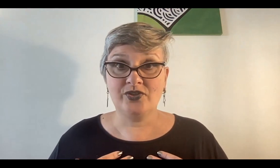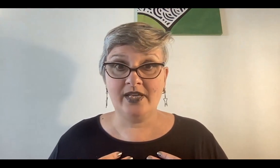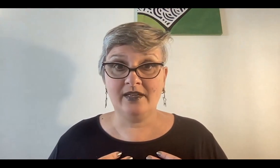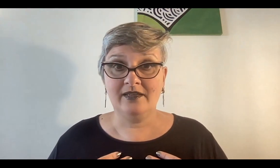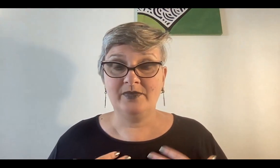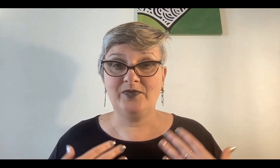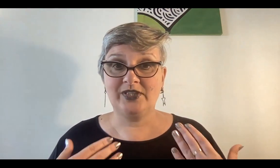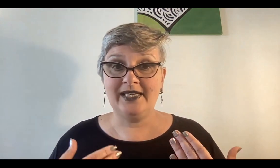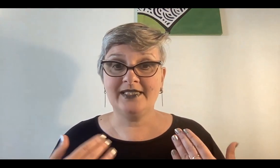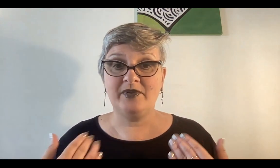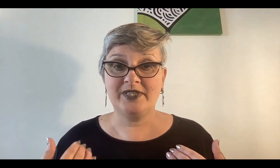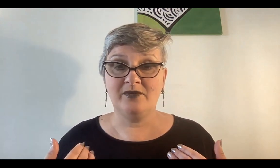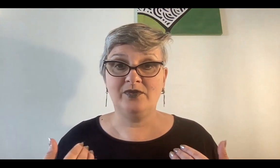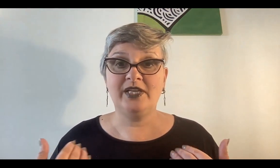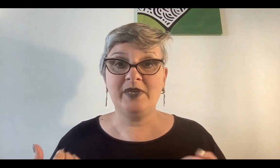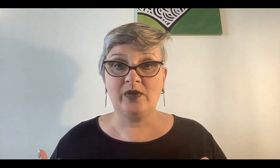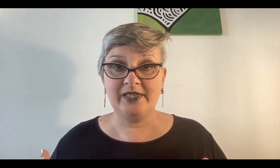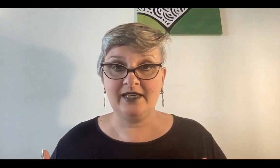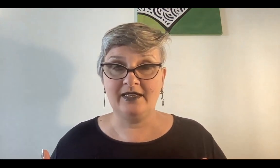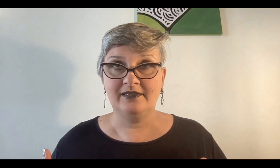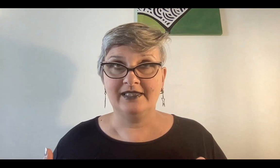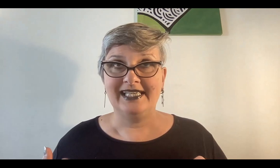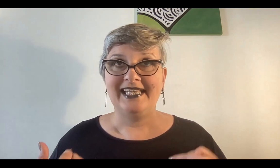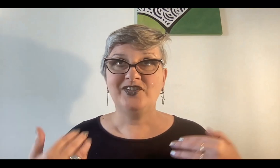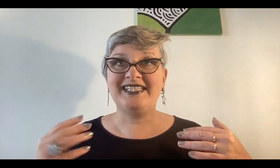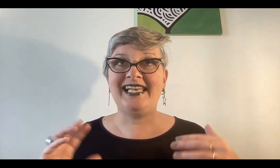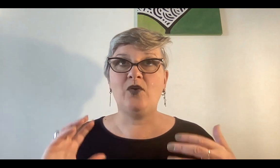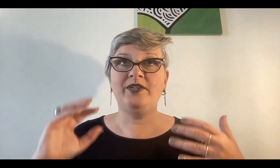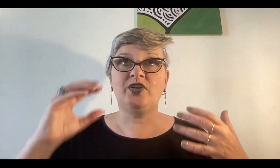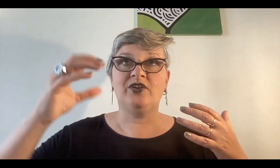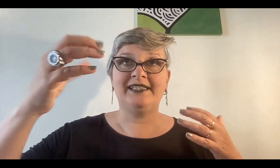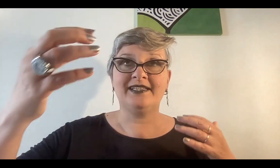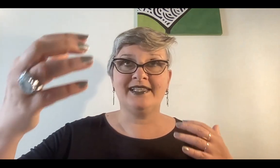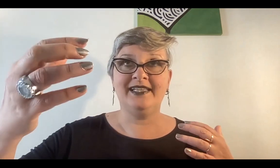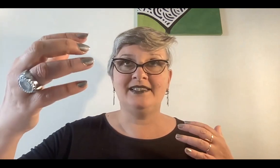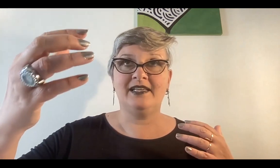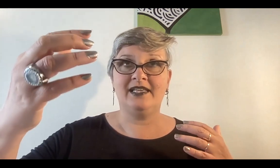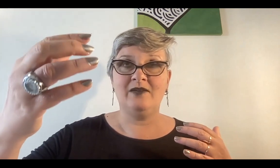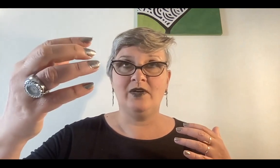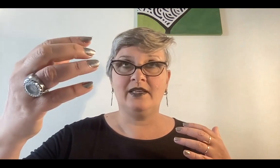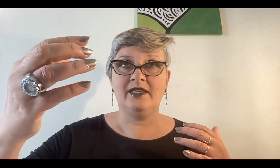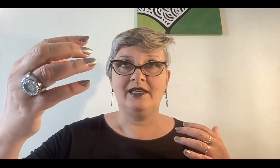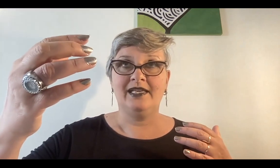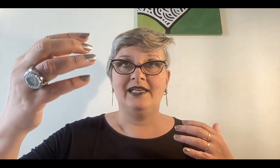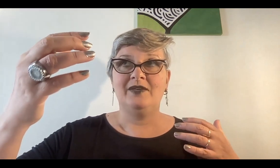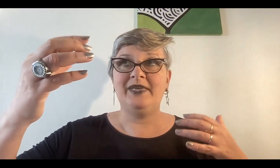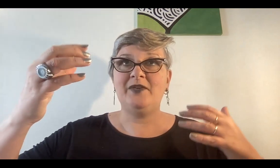Conocer mi fortaleza, mi fuerza de voluntad, mi cuerpo astral. Entonces, el encuentro con la trascendencia de la muerte me